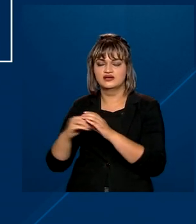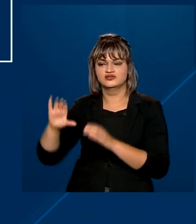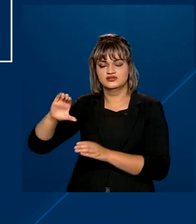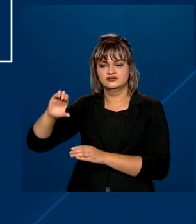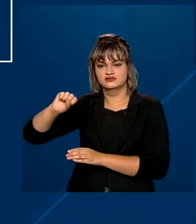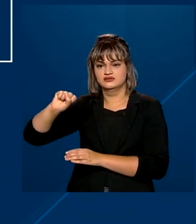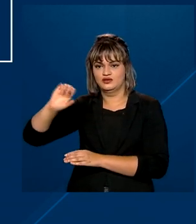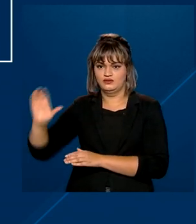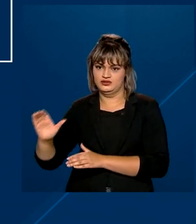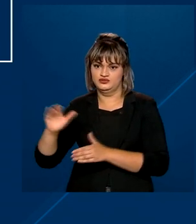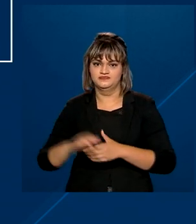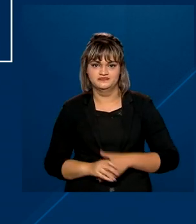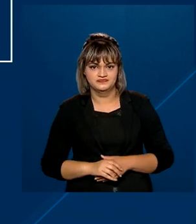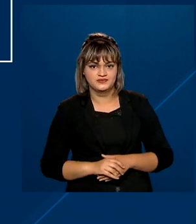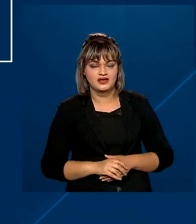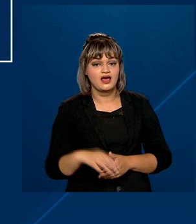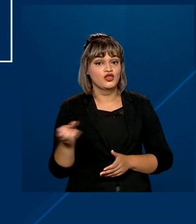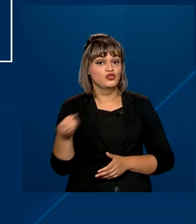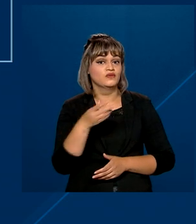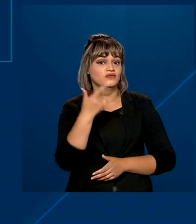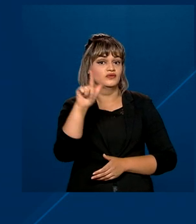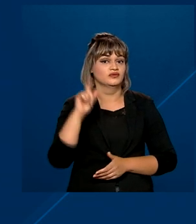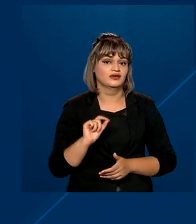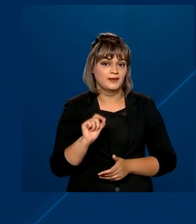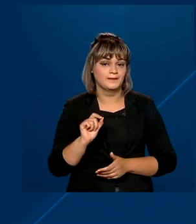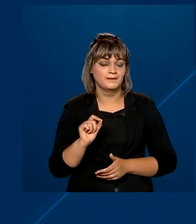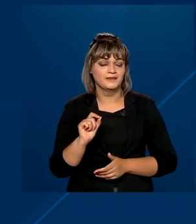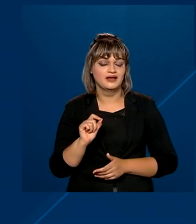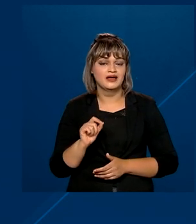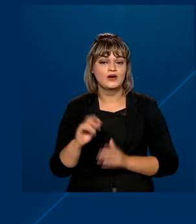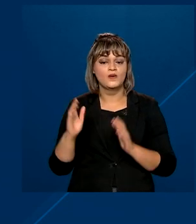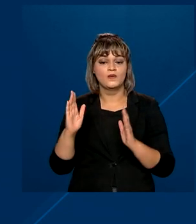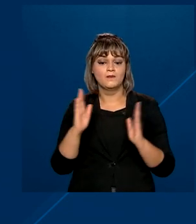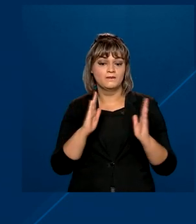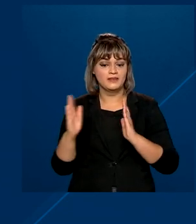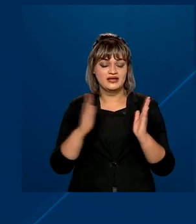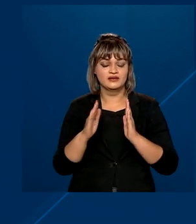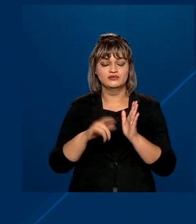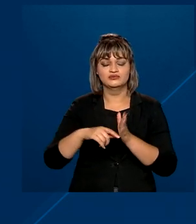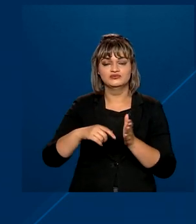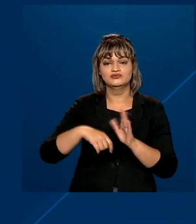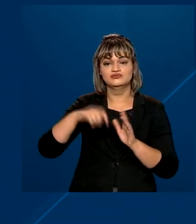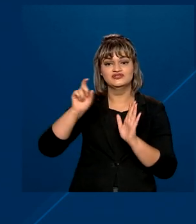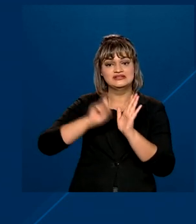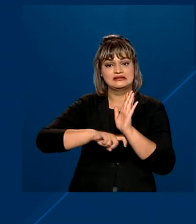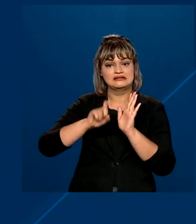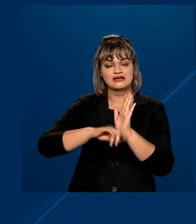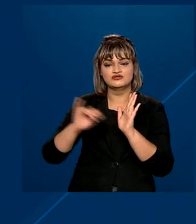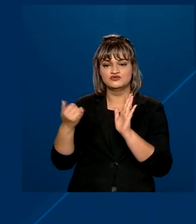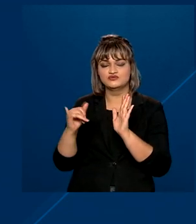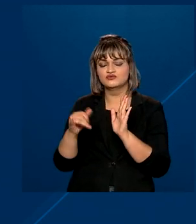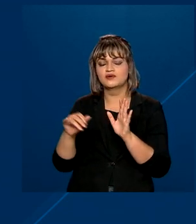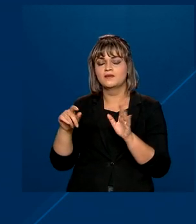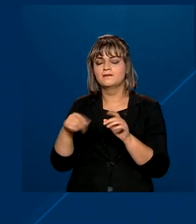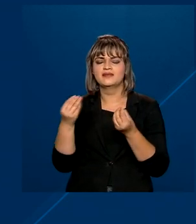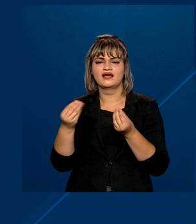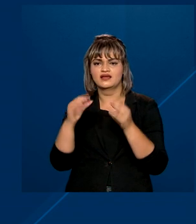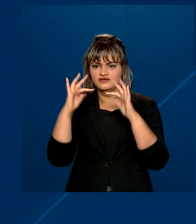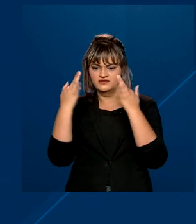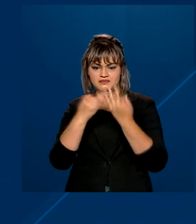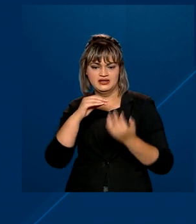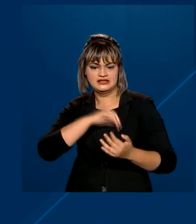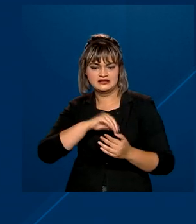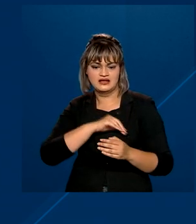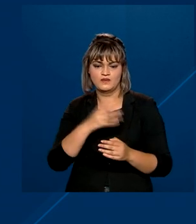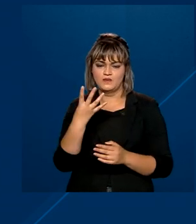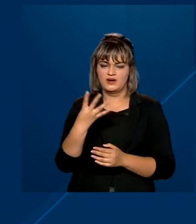Centro-Oeste. Outra novidade é a redução temporária das taxas de juros para famílias com renda mensal entre